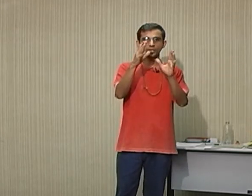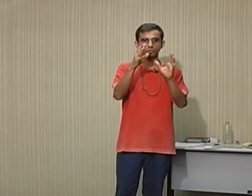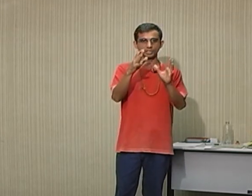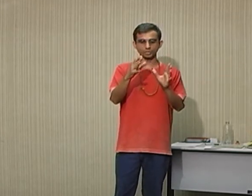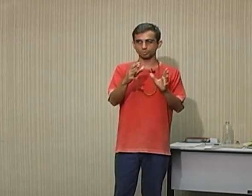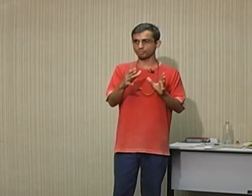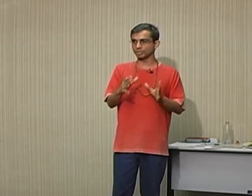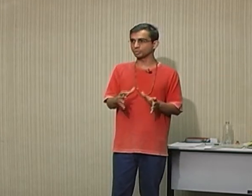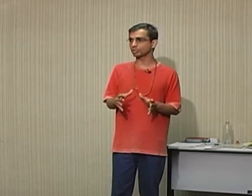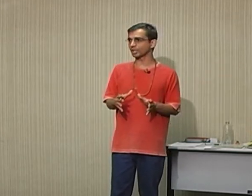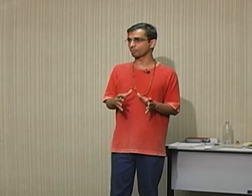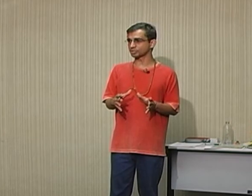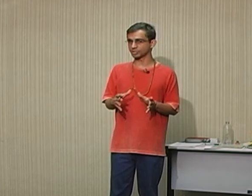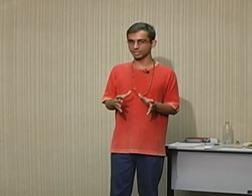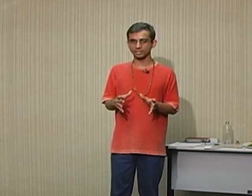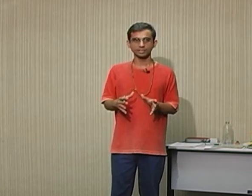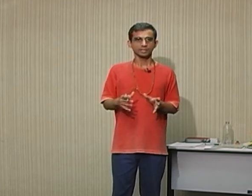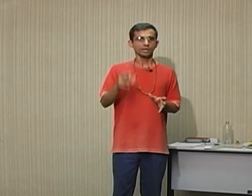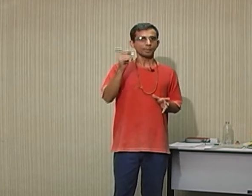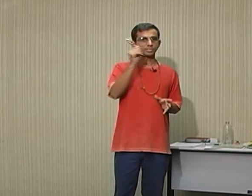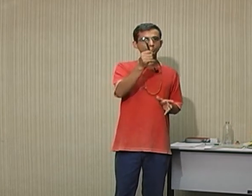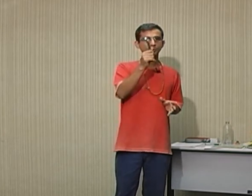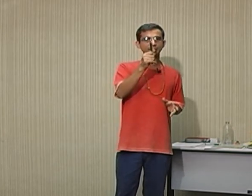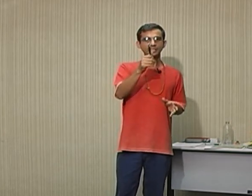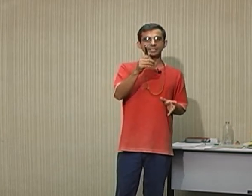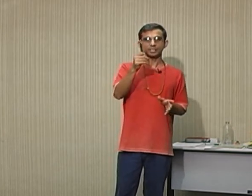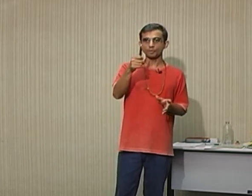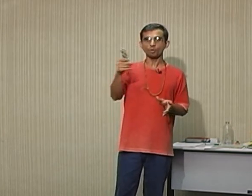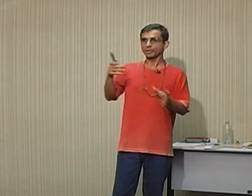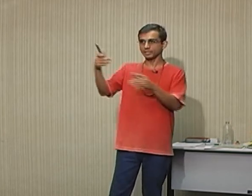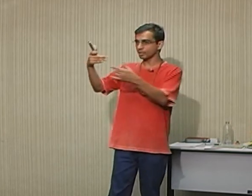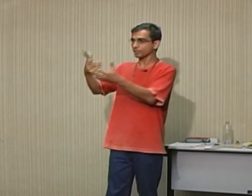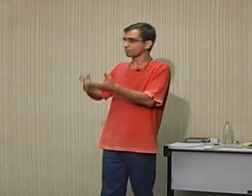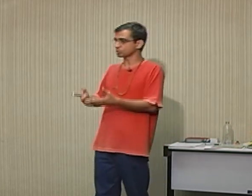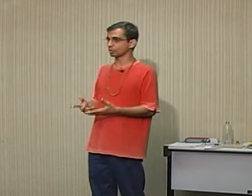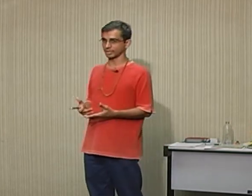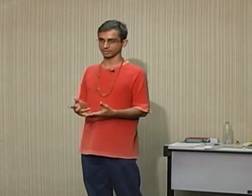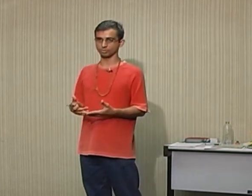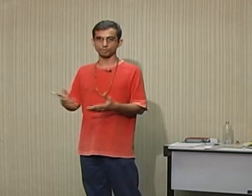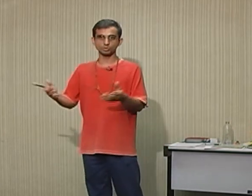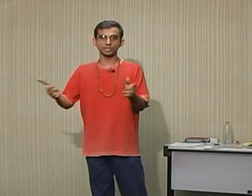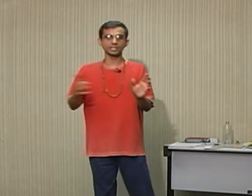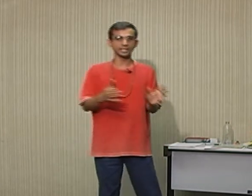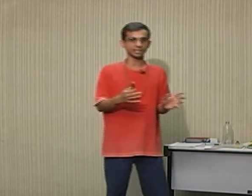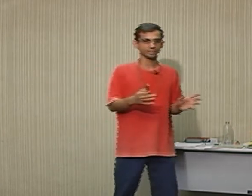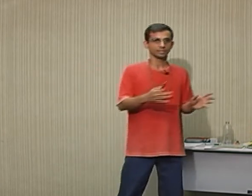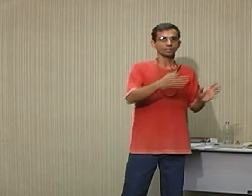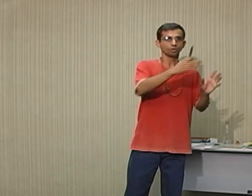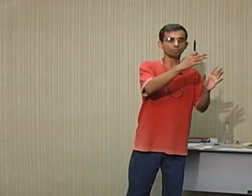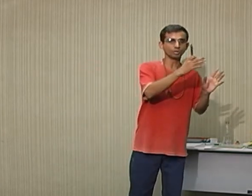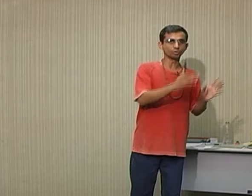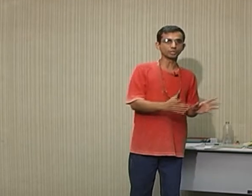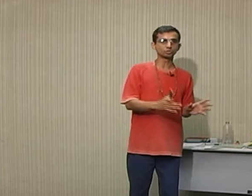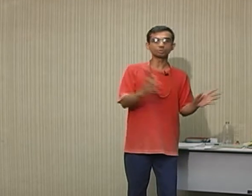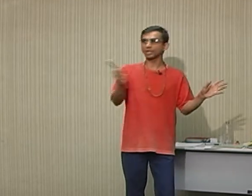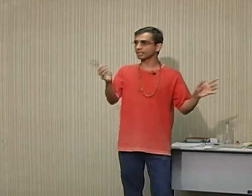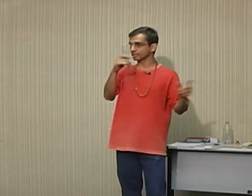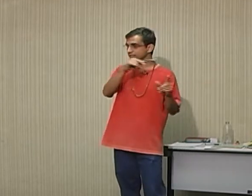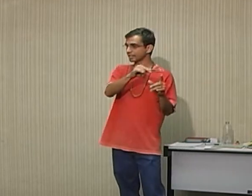com o enredo mínimo que ela pode ter, mas de uma maneira que dê para compreender, porque é uma história. Uma pessoa que lê um resumo, ela entende